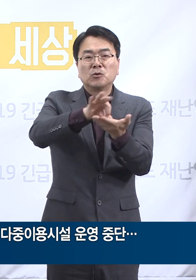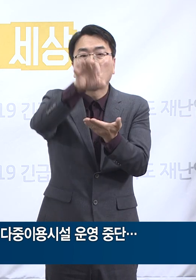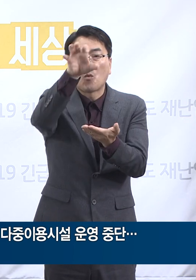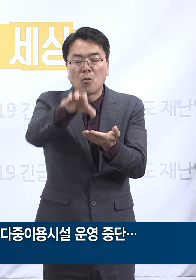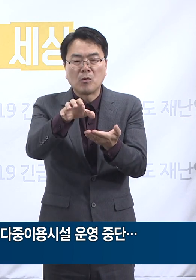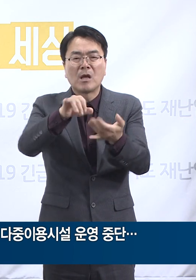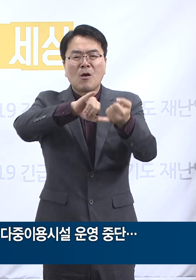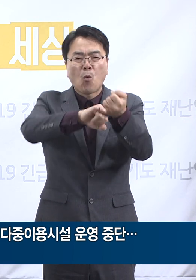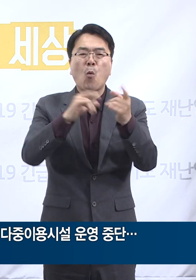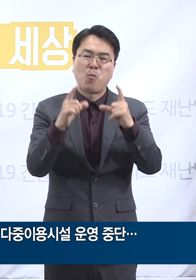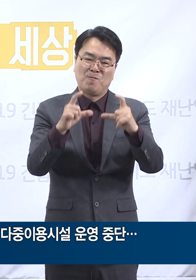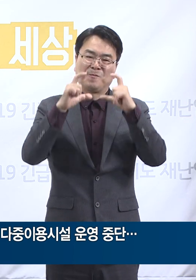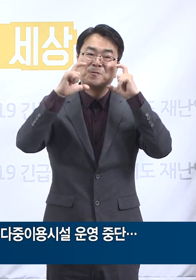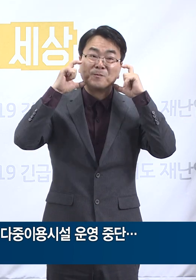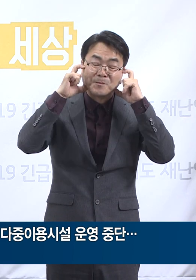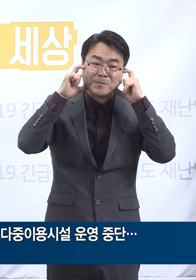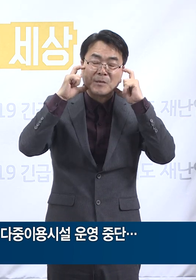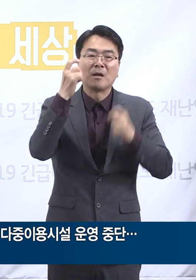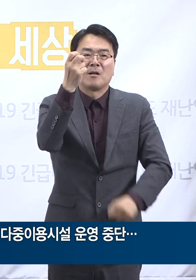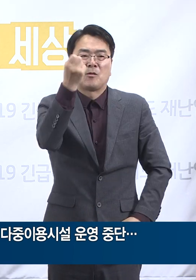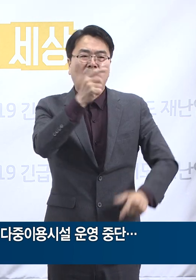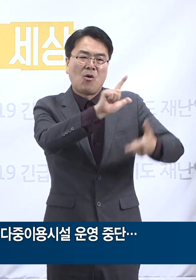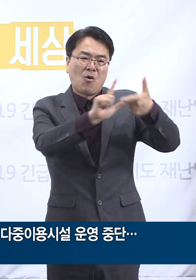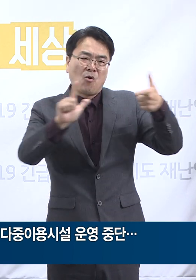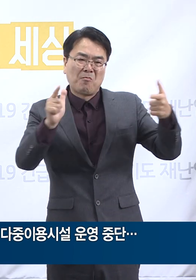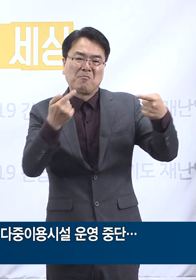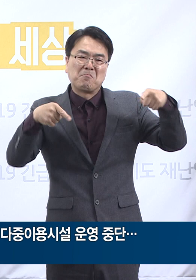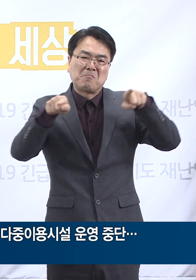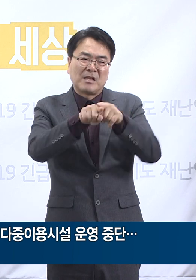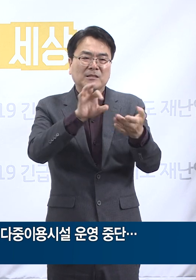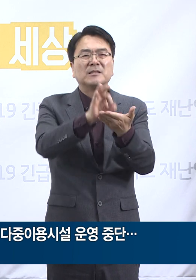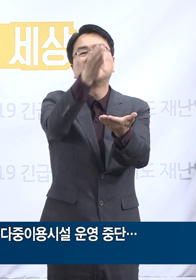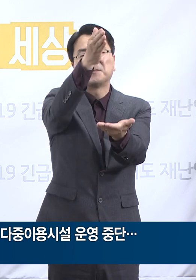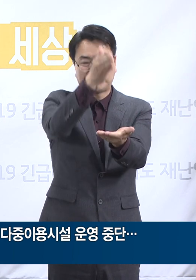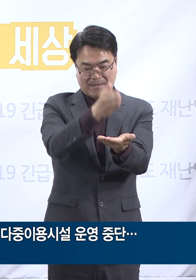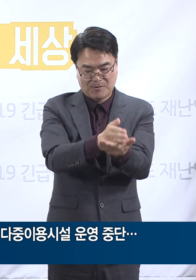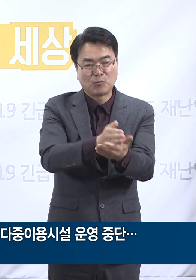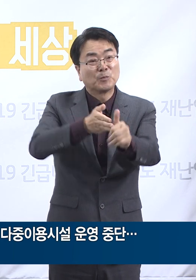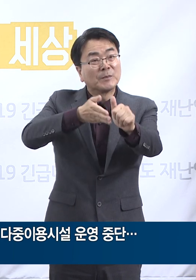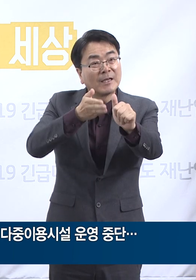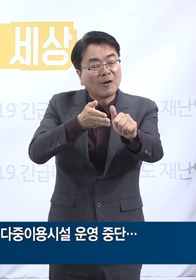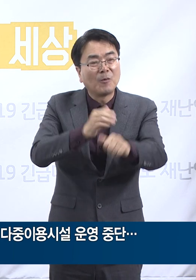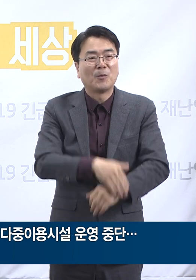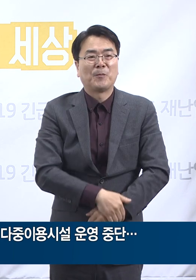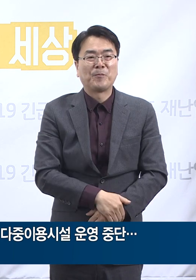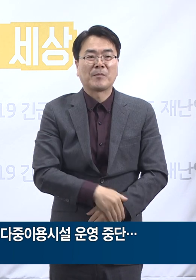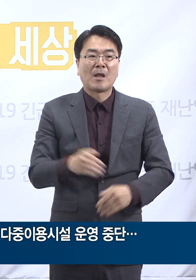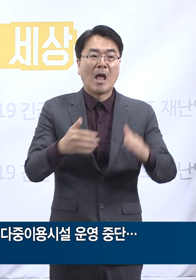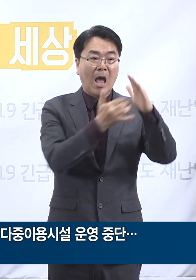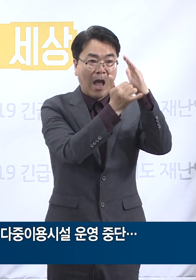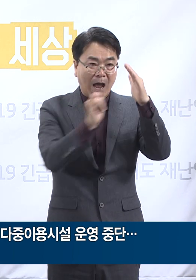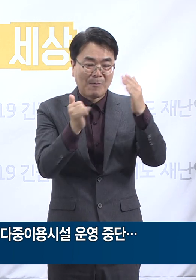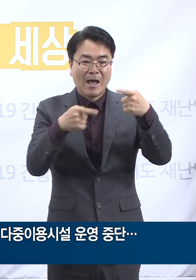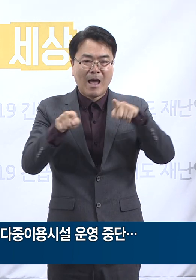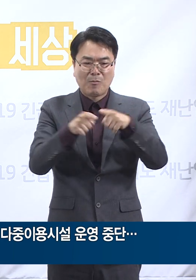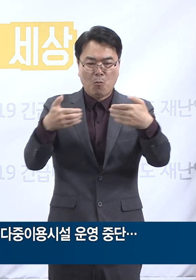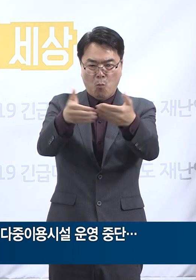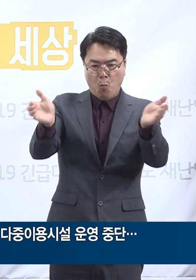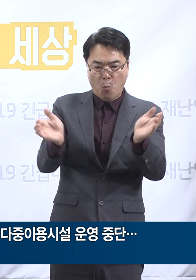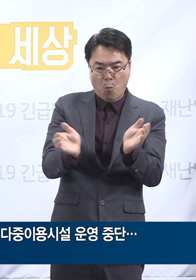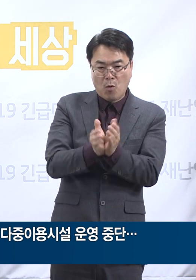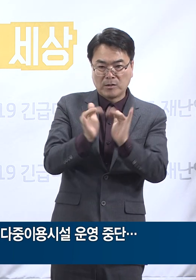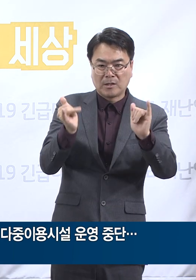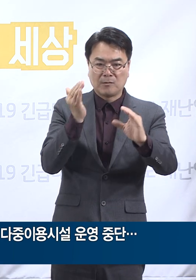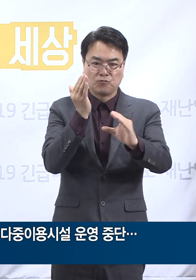마스크를 반드시 착용해 주시고 여러 명이 함께 이용하지 않도록 하여 주시기 바라며 가족이나 같이 모임을 가진 사람